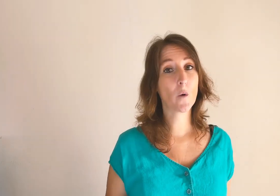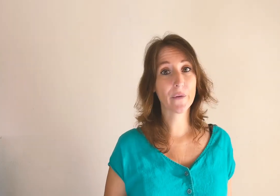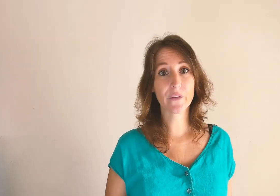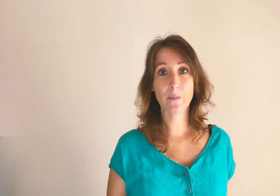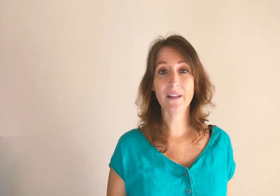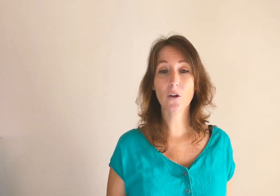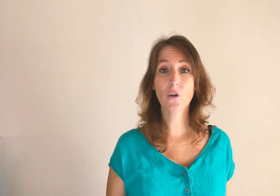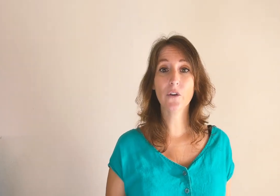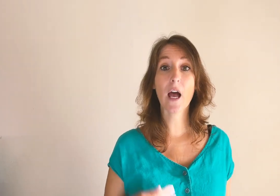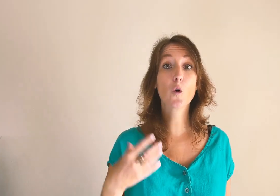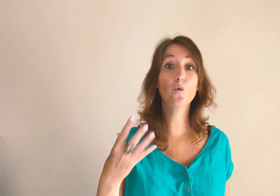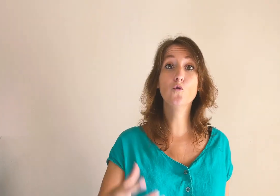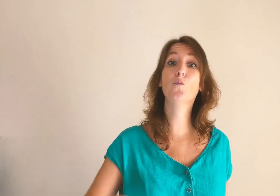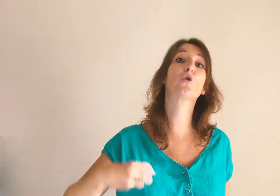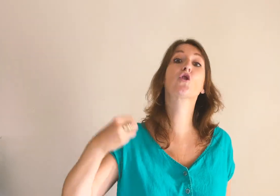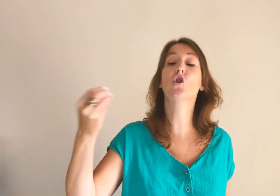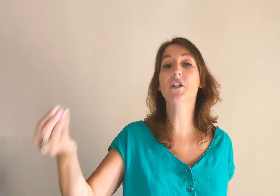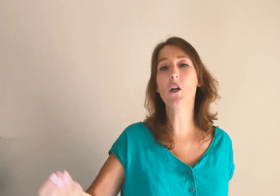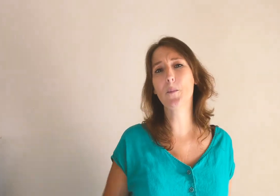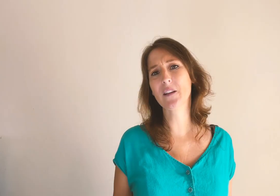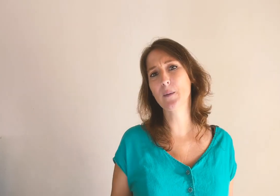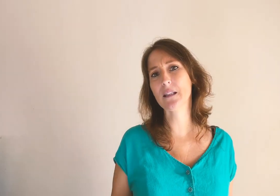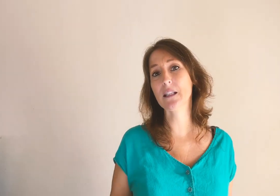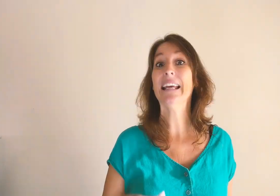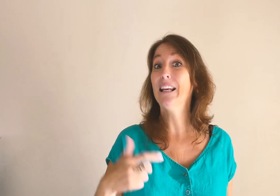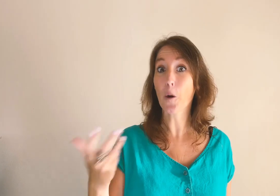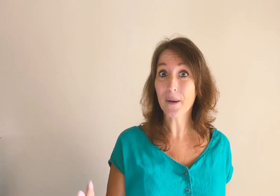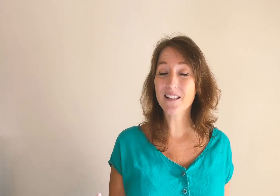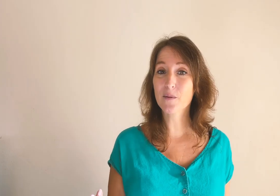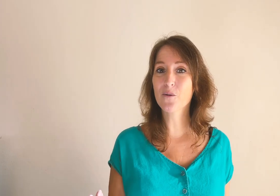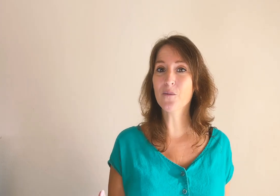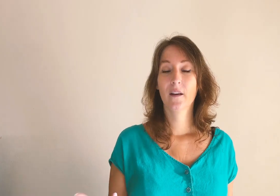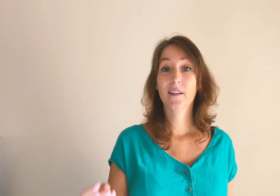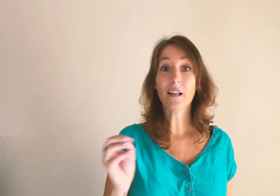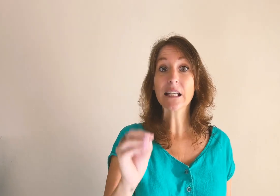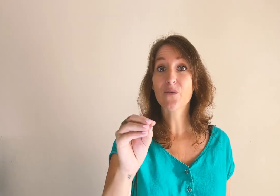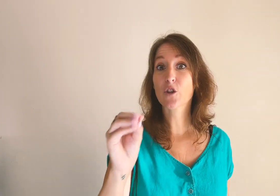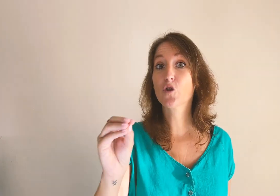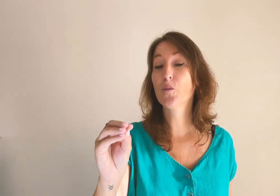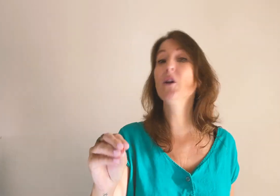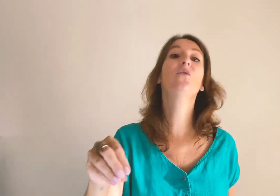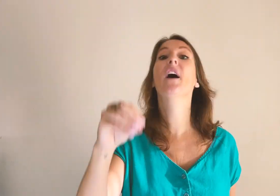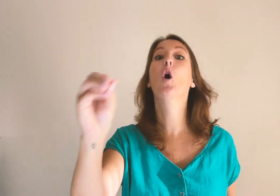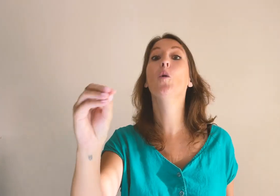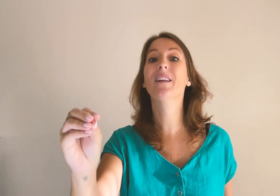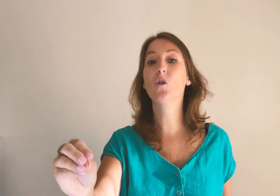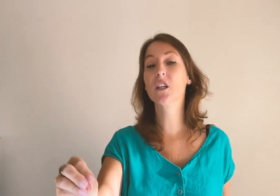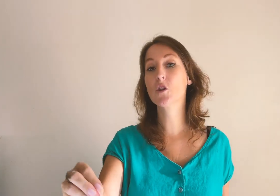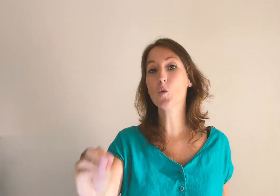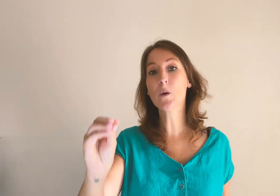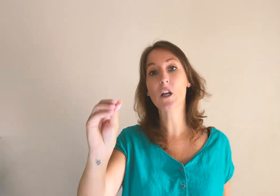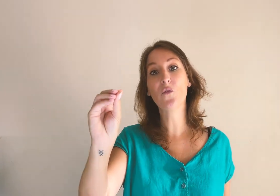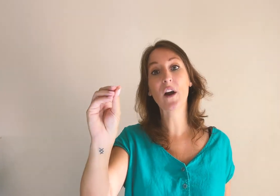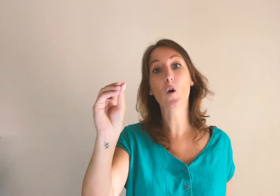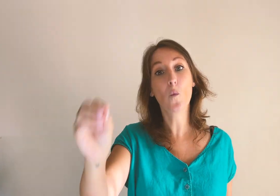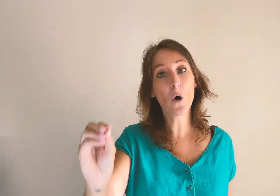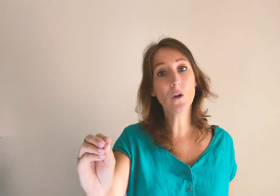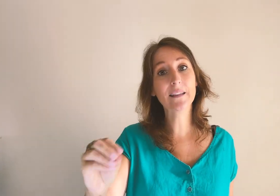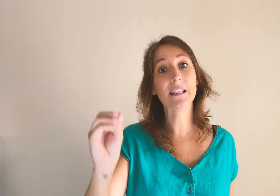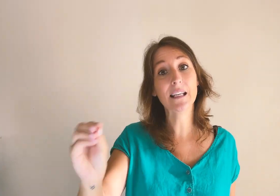croyances limitantes, un contenu pour changer leur perspective et leur perception, celle qui va justement les faire remettre en question et leur faire comprendre qu'il